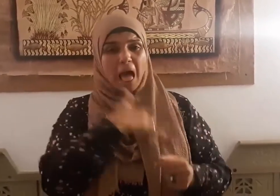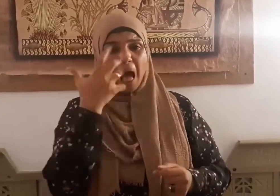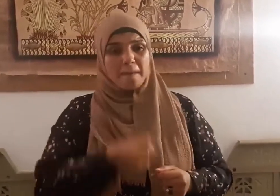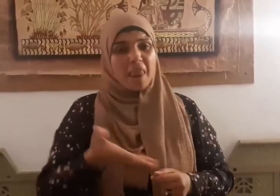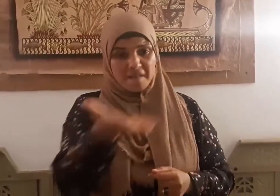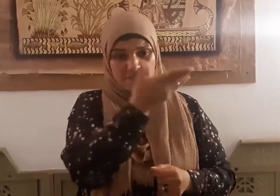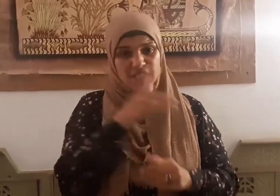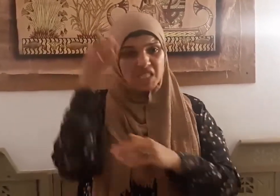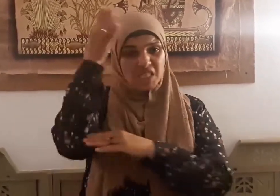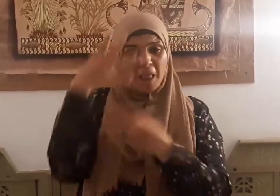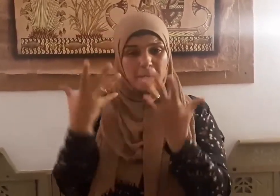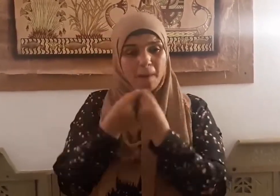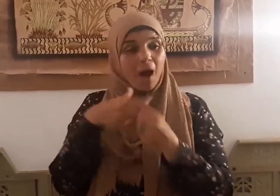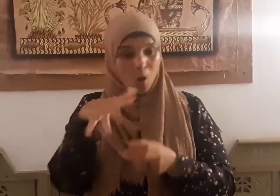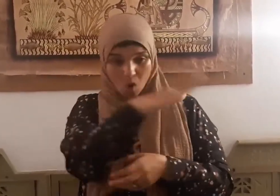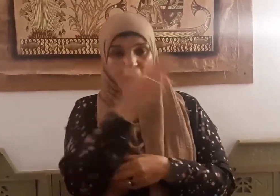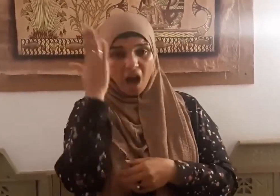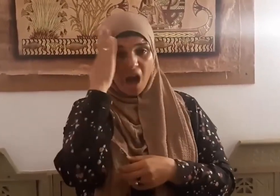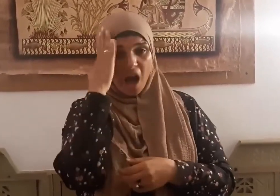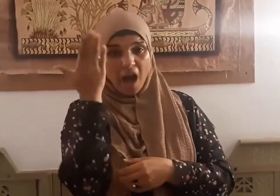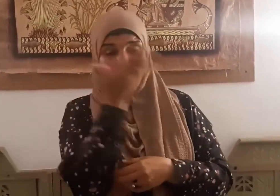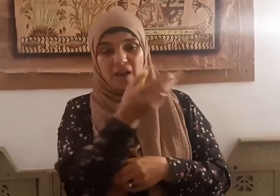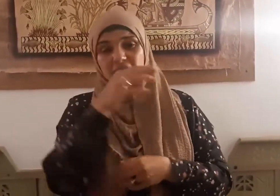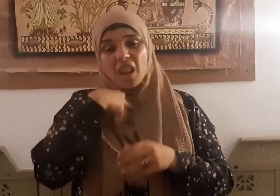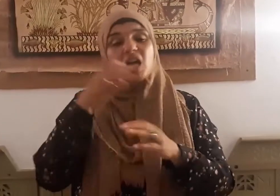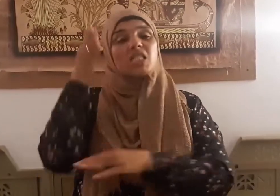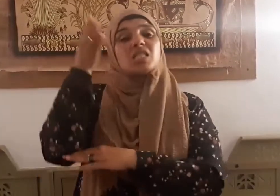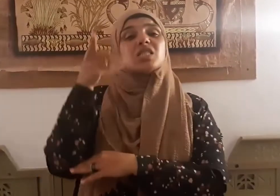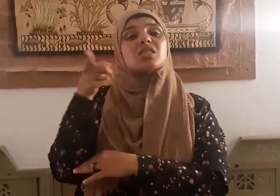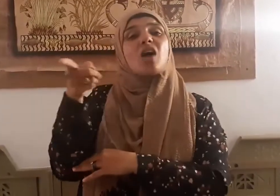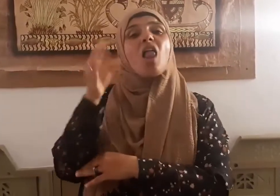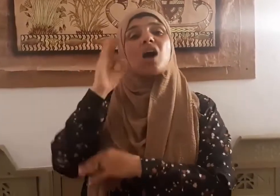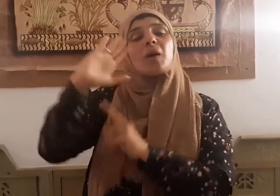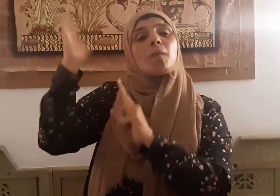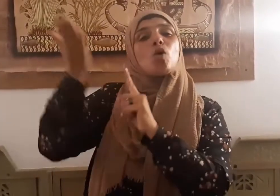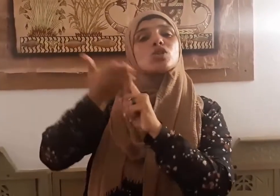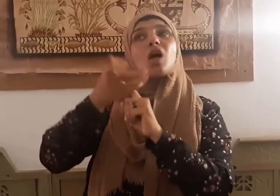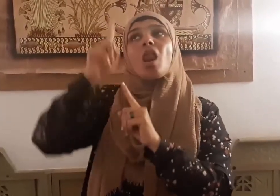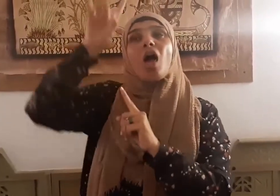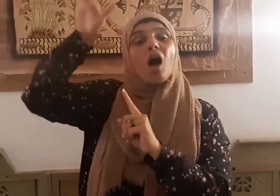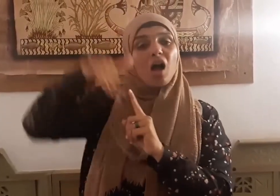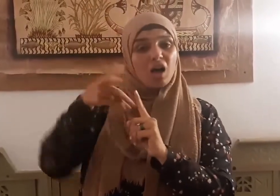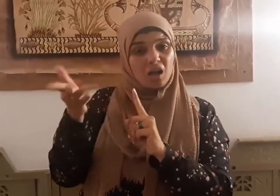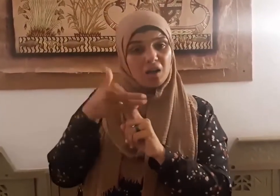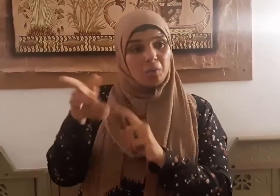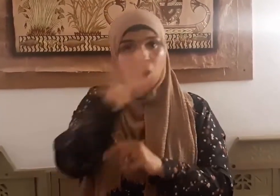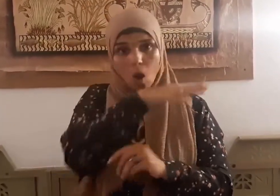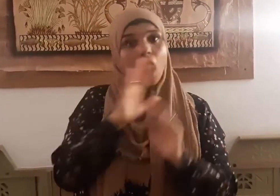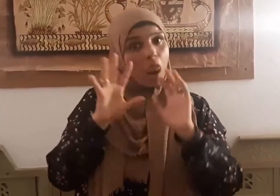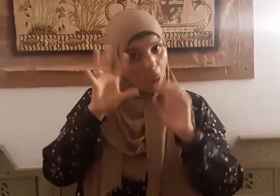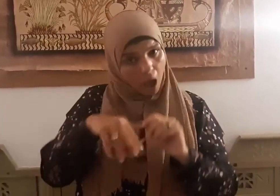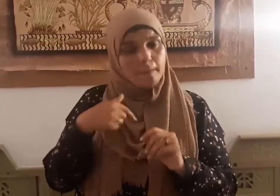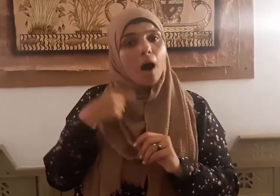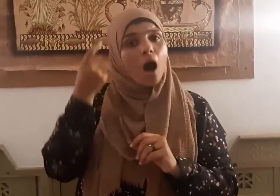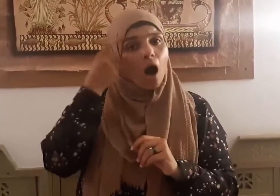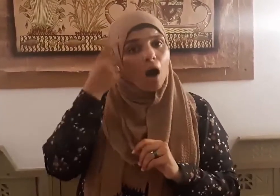هتعلمون أن صالحا مرسل من ربه قالوا إنا بما